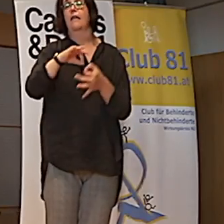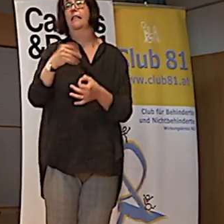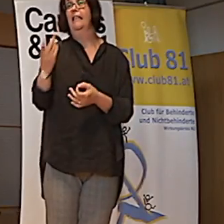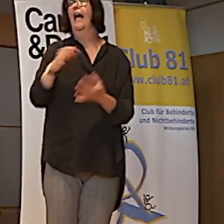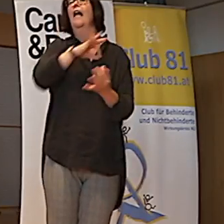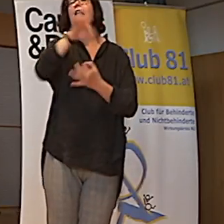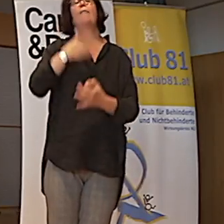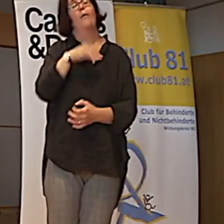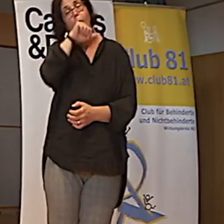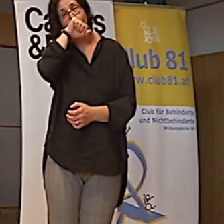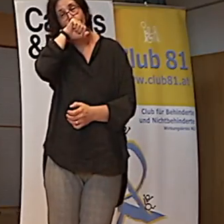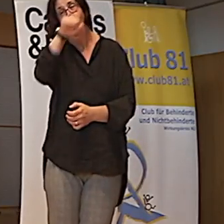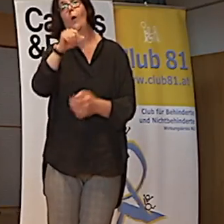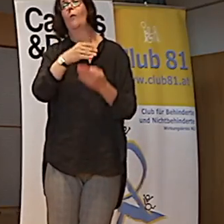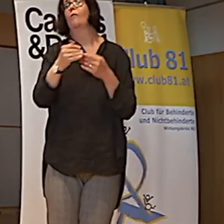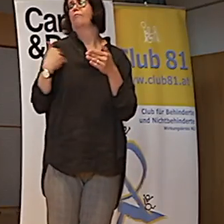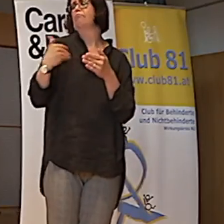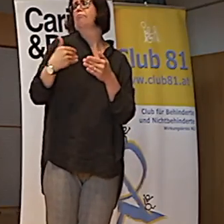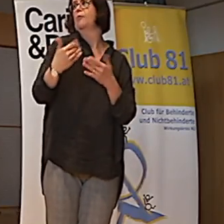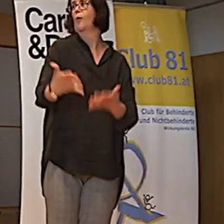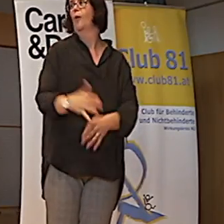Lieblingsrituale.